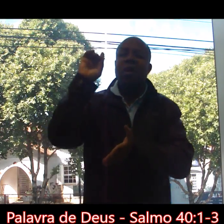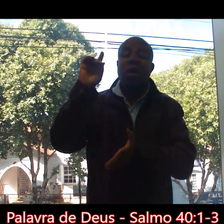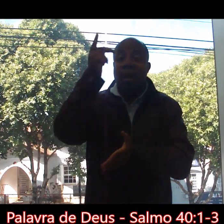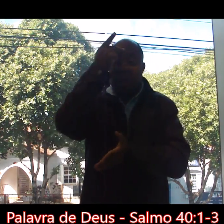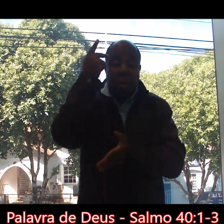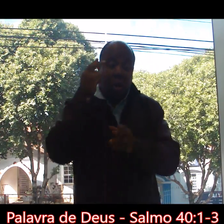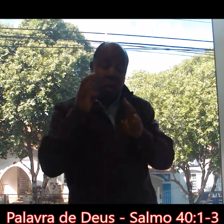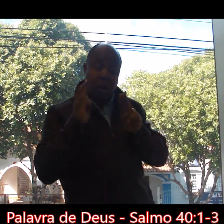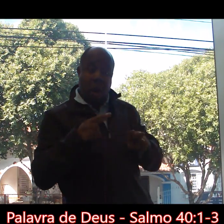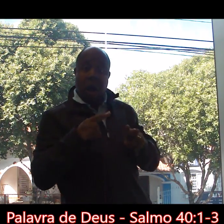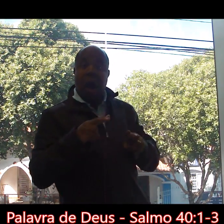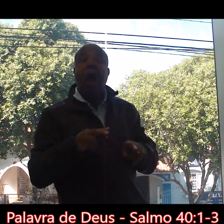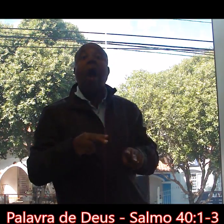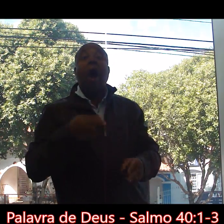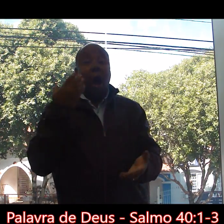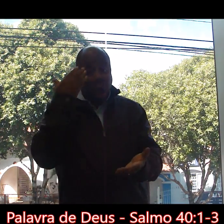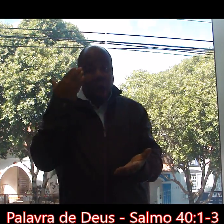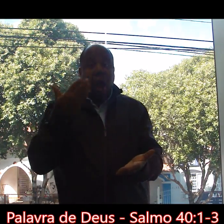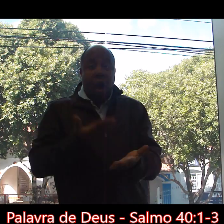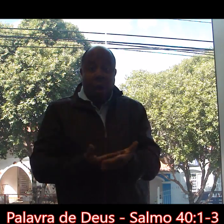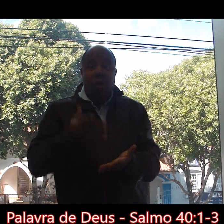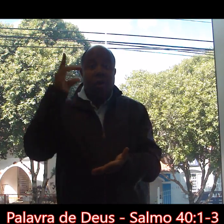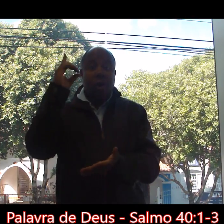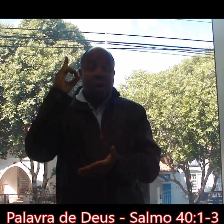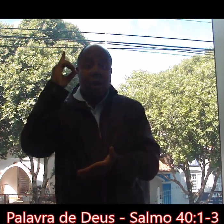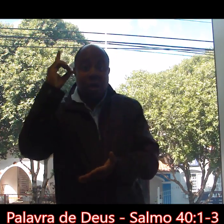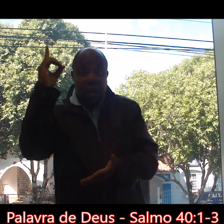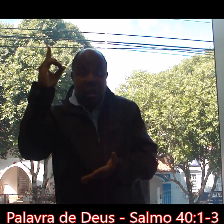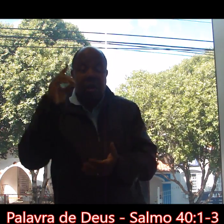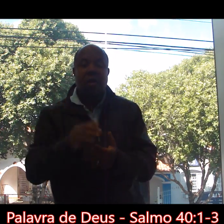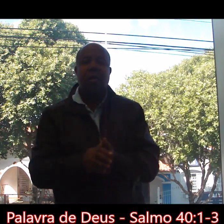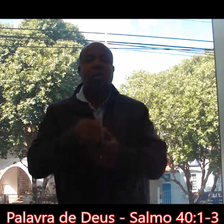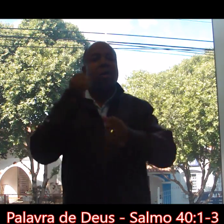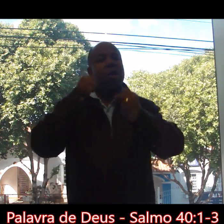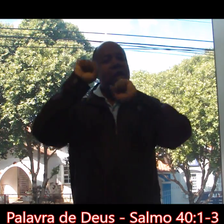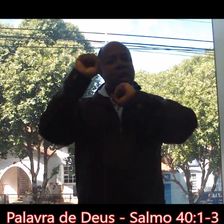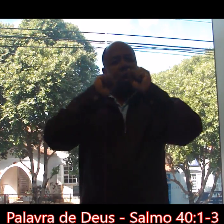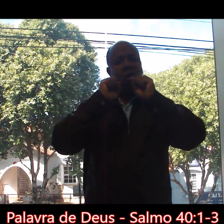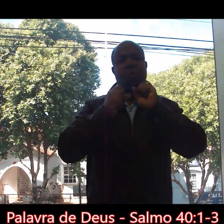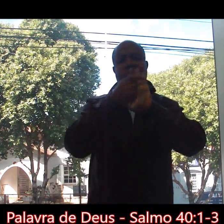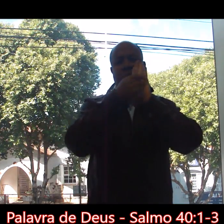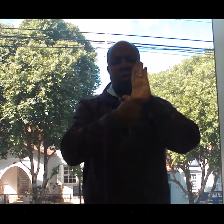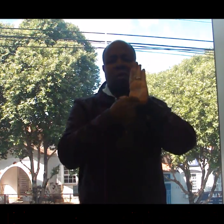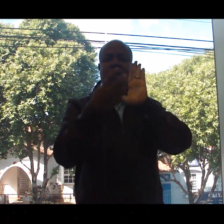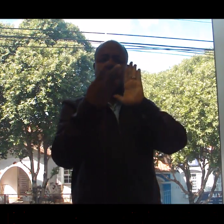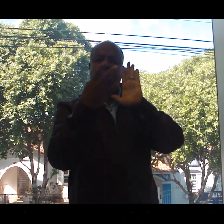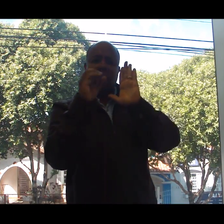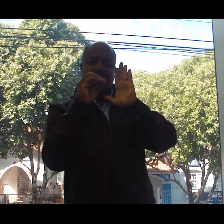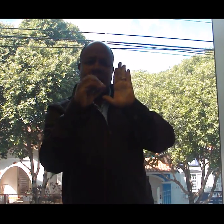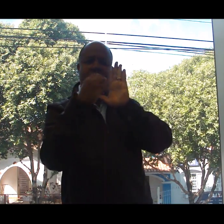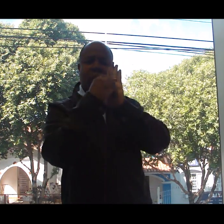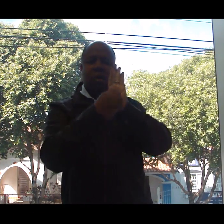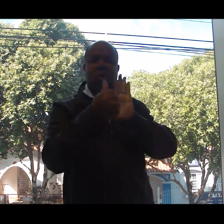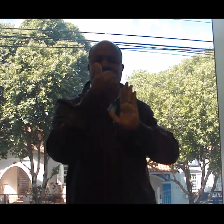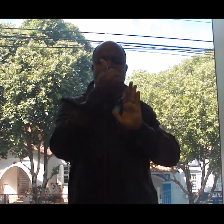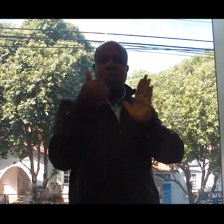A todos vocês, um forte abraço Do seu amigo, do seu irmão Billy Rovaron Eu,